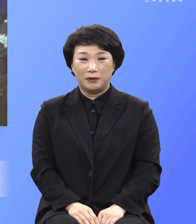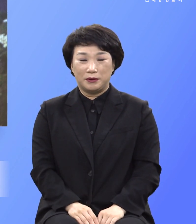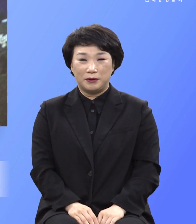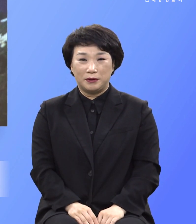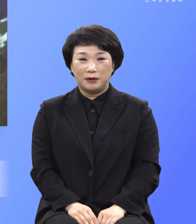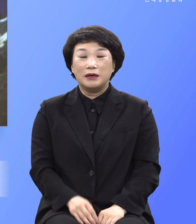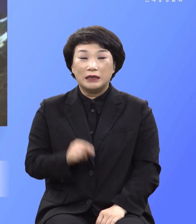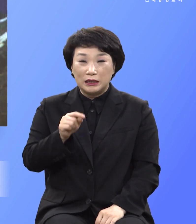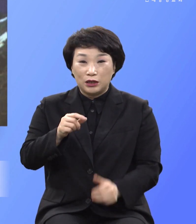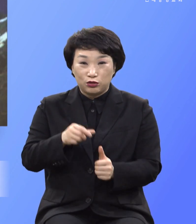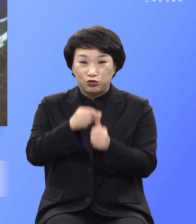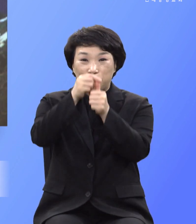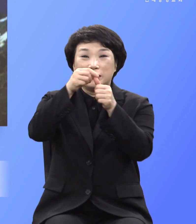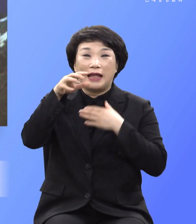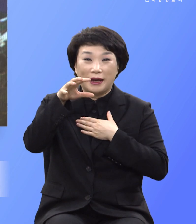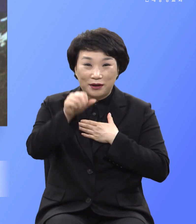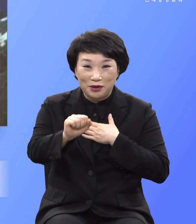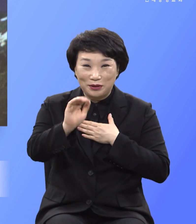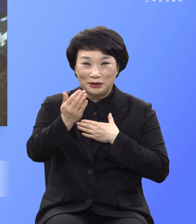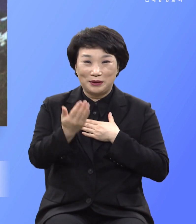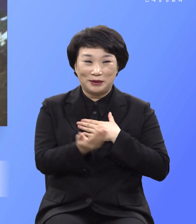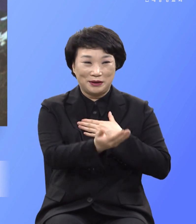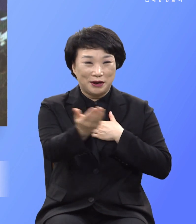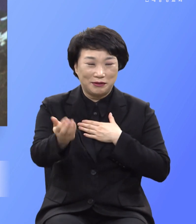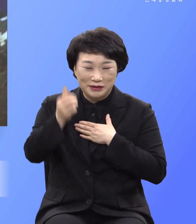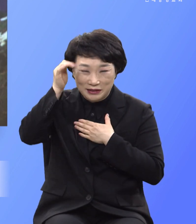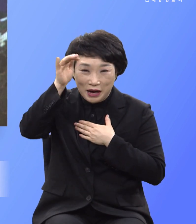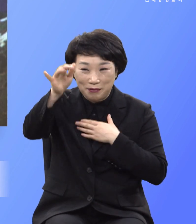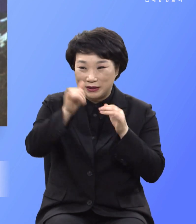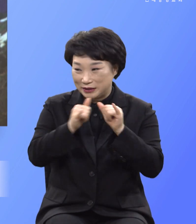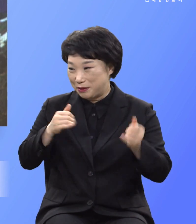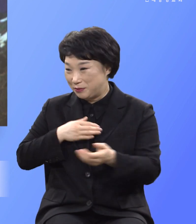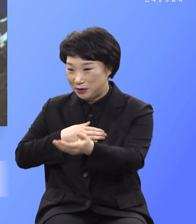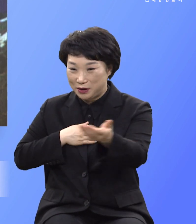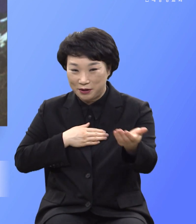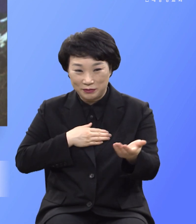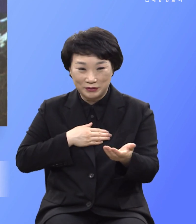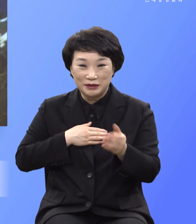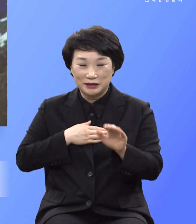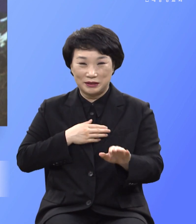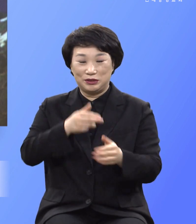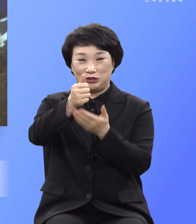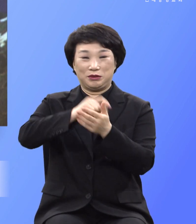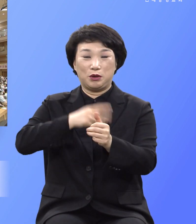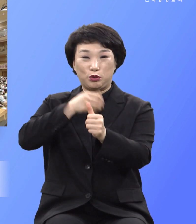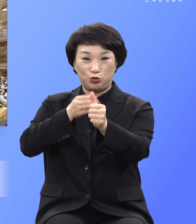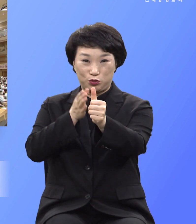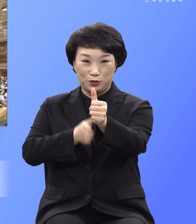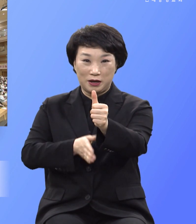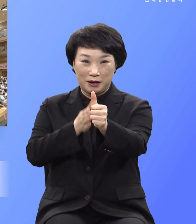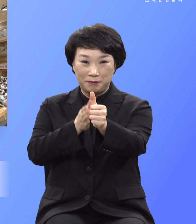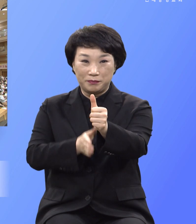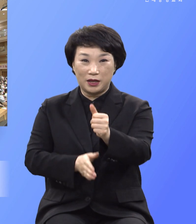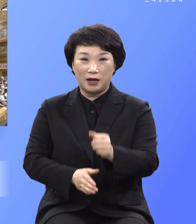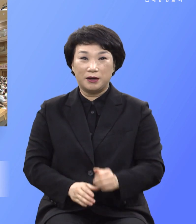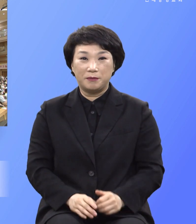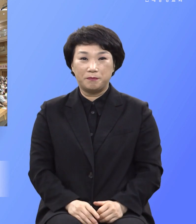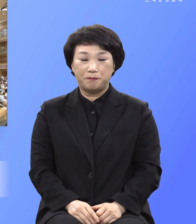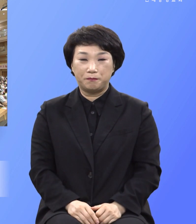구원이 내 것이 되기를 열망하는 여러분들에게 주님의 이름으로 축복합니다 이것은